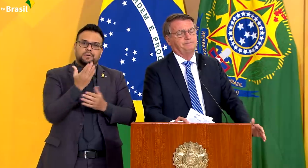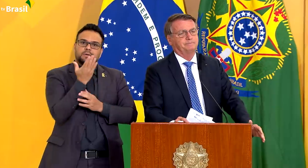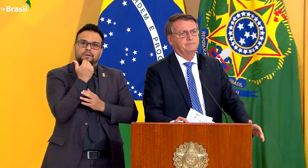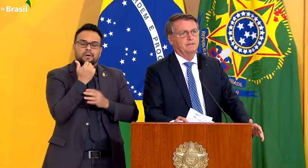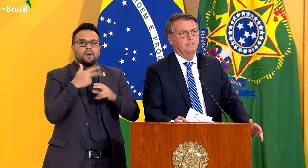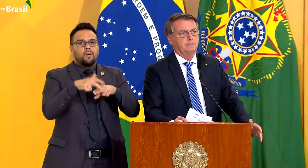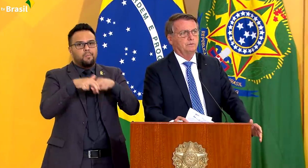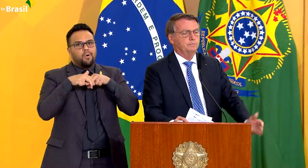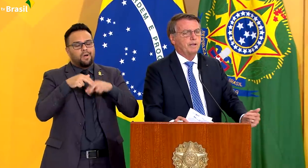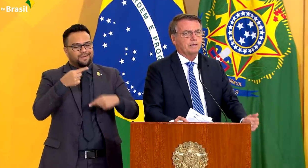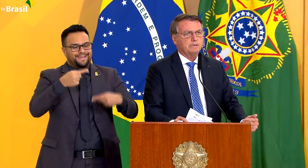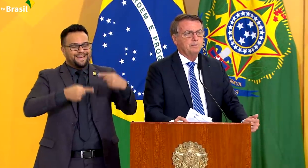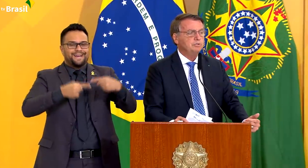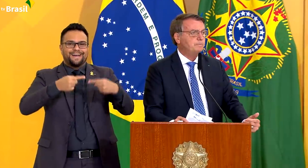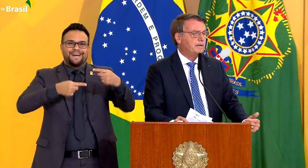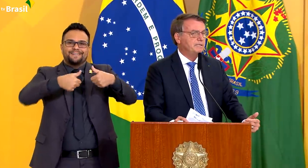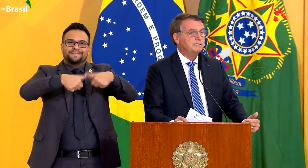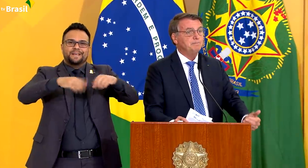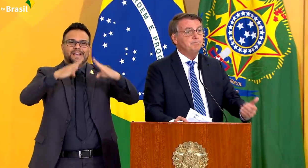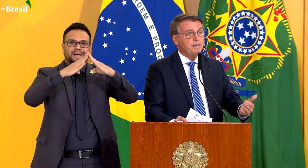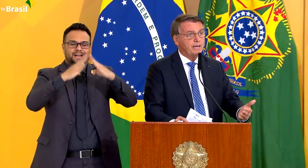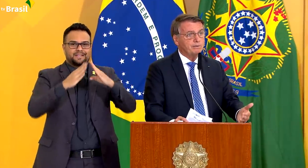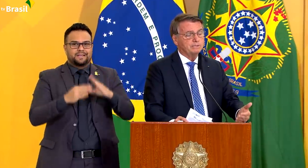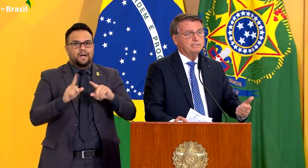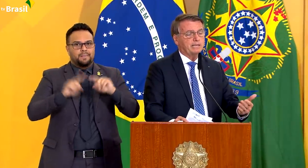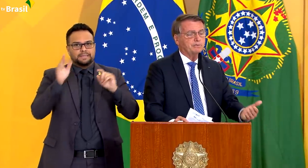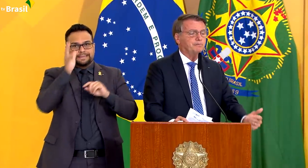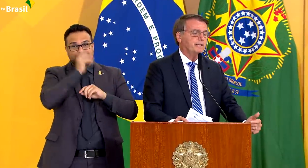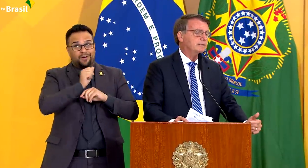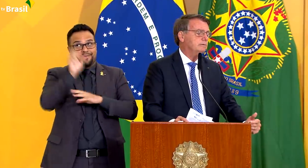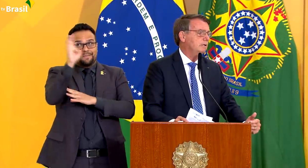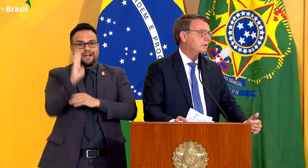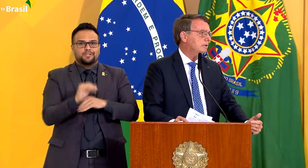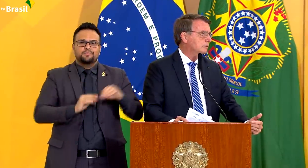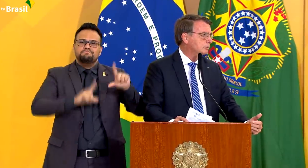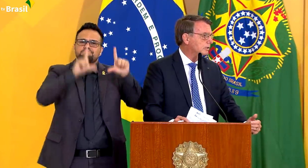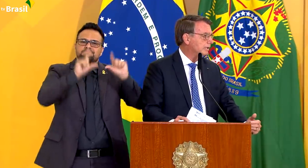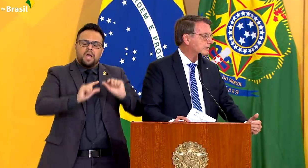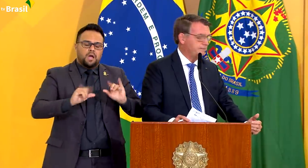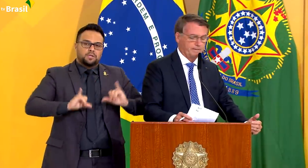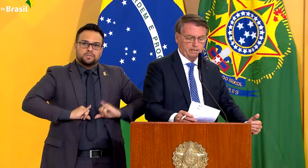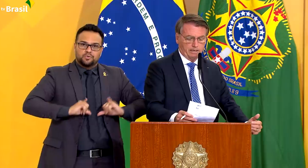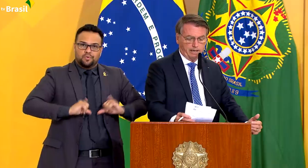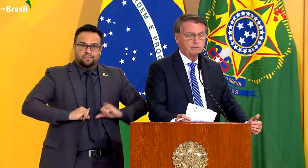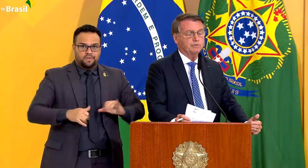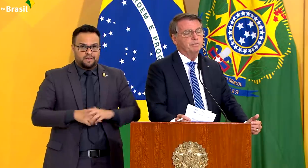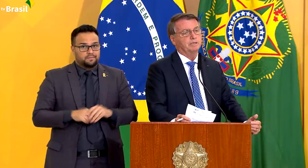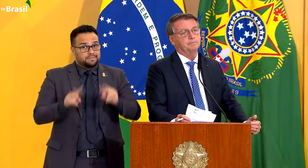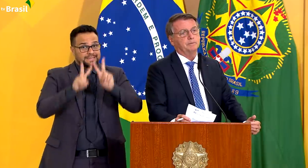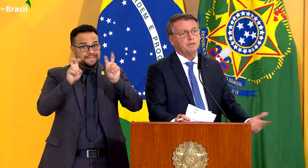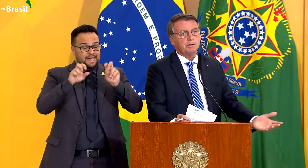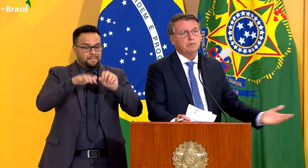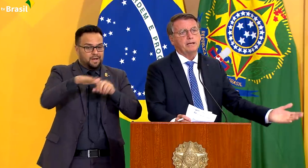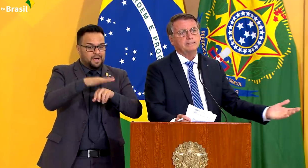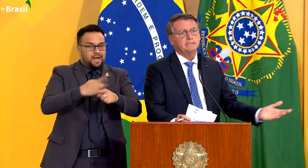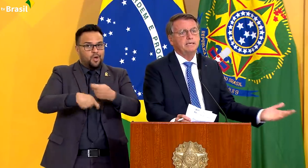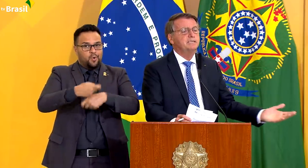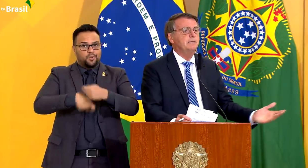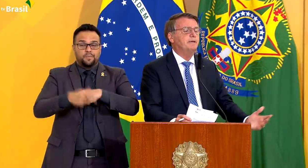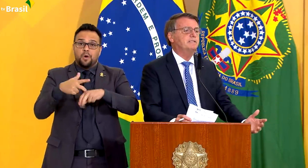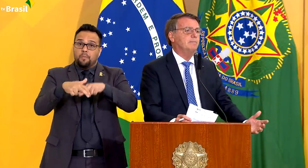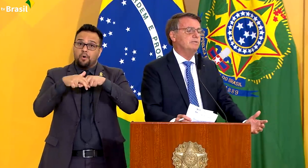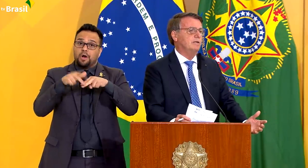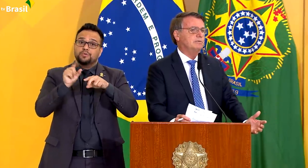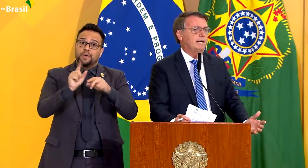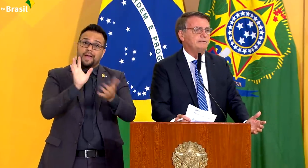em casa. O Brasil é um dos países que menos está sofrendo no tocante à economia. Isso graças